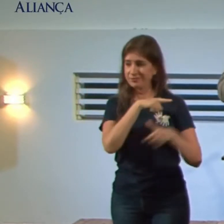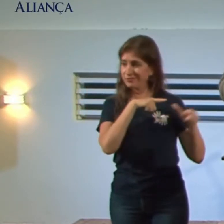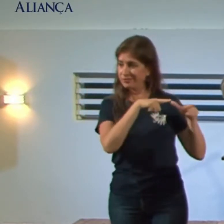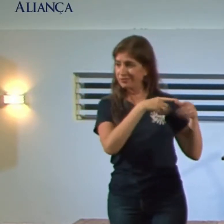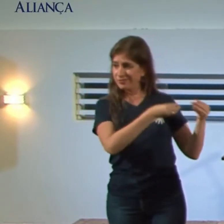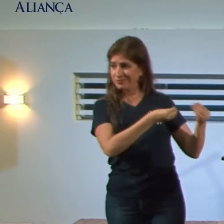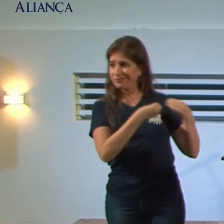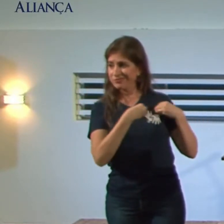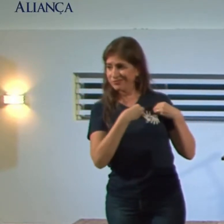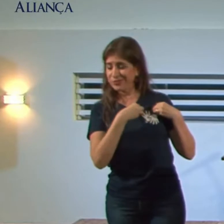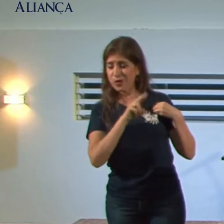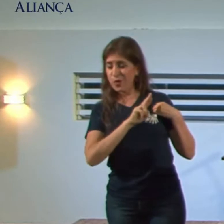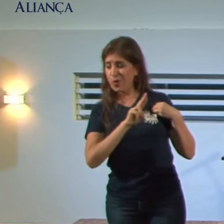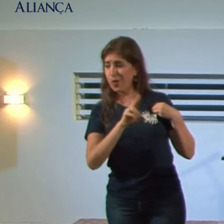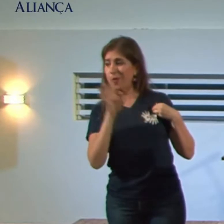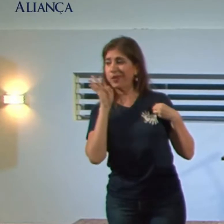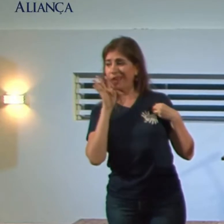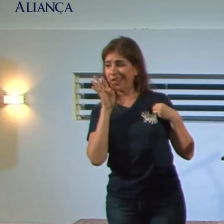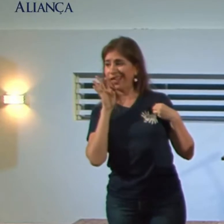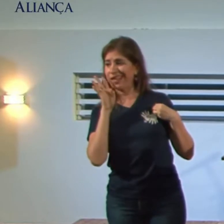Tem uns nomes muito legais.